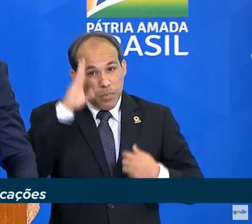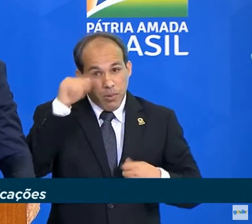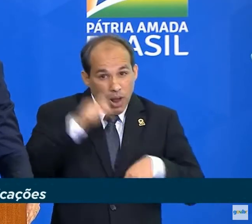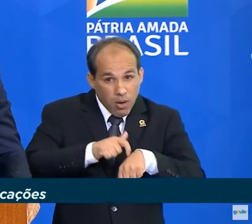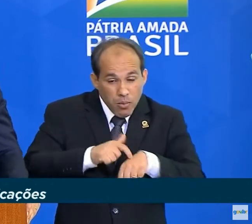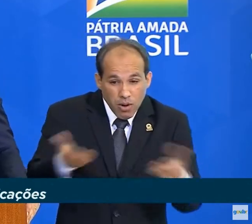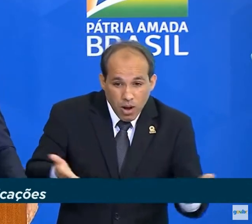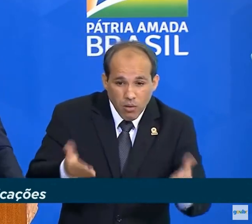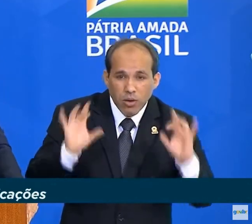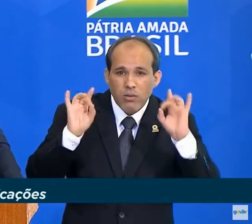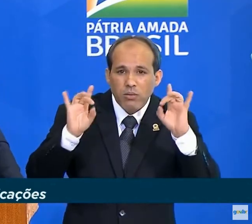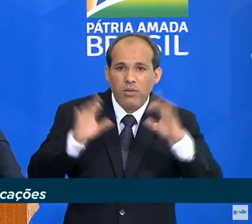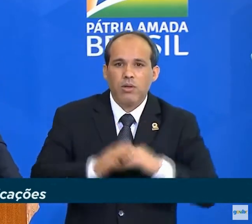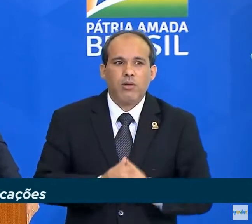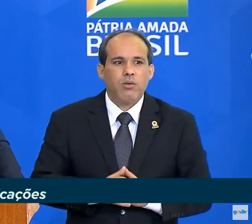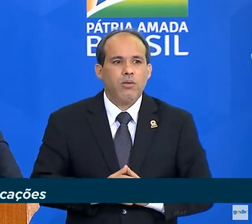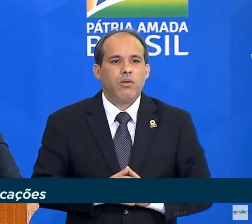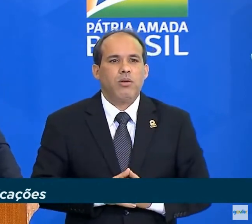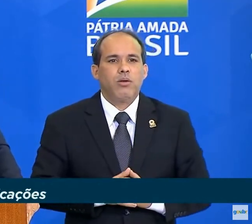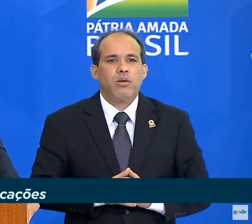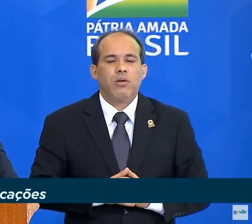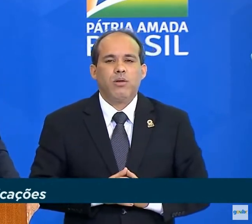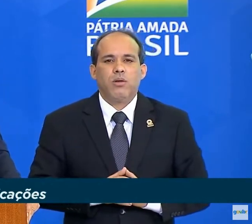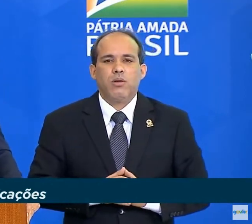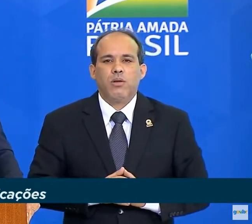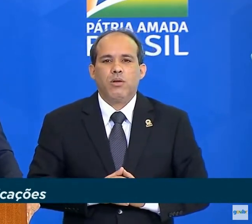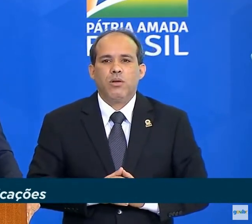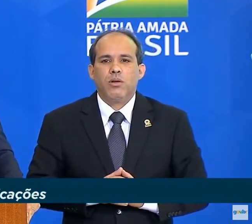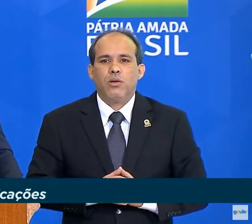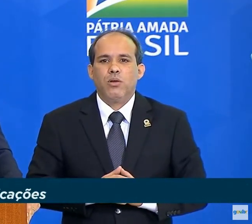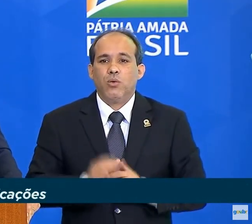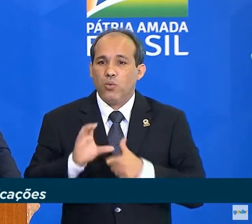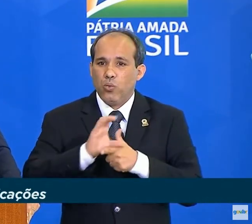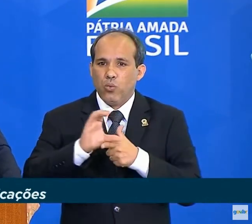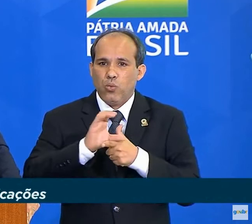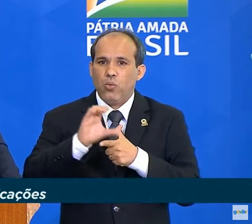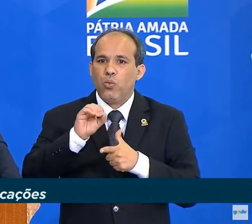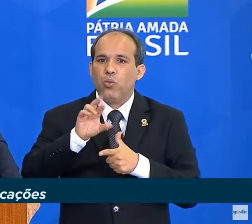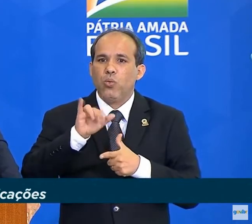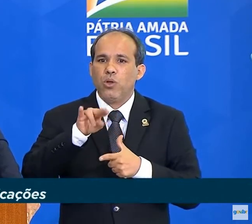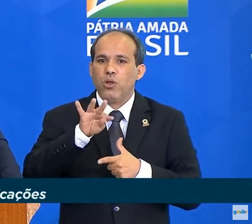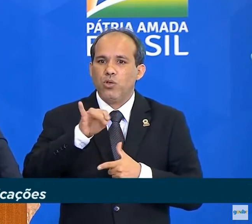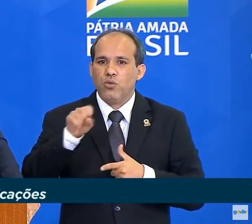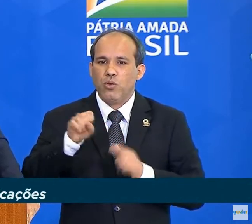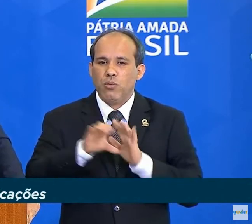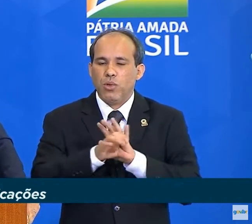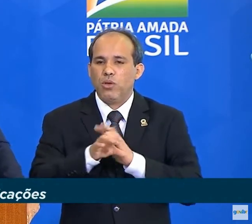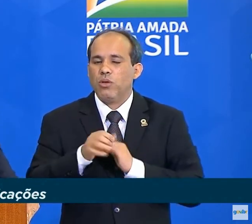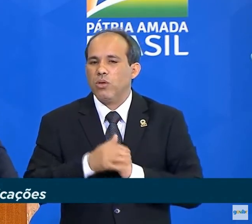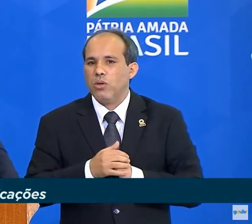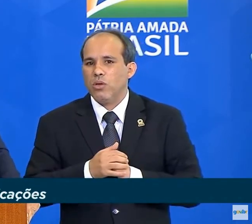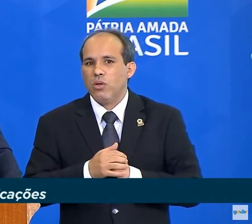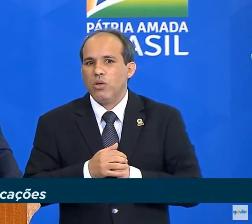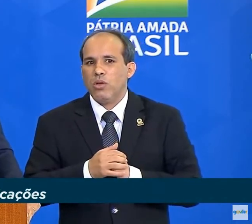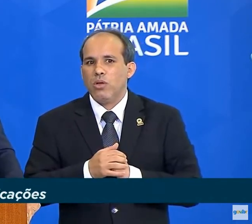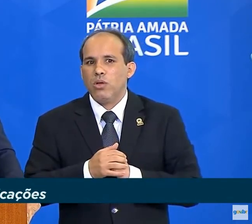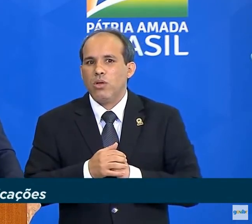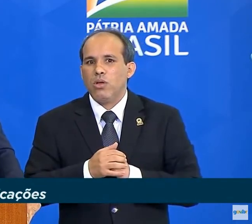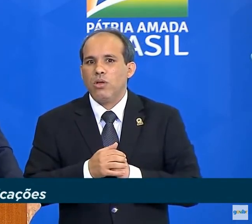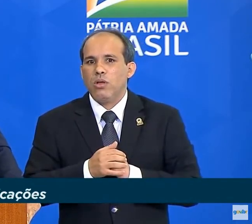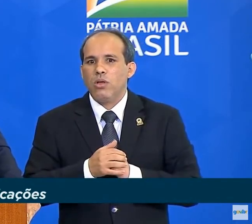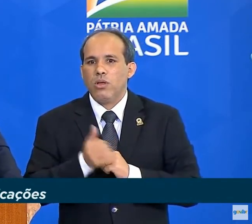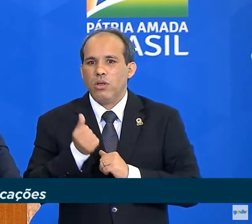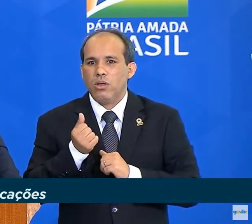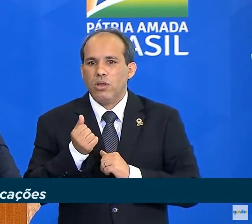vivemos, de hoje. Coríntios 13, que diz assim, abre aspas, permanecem